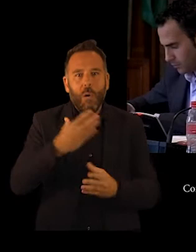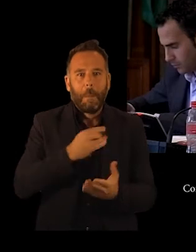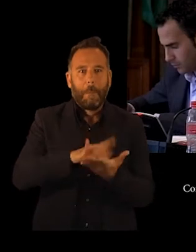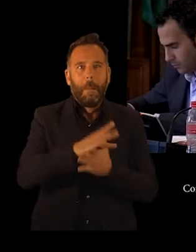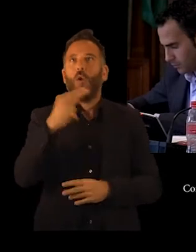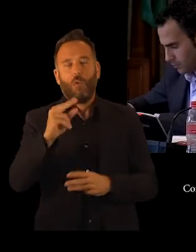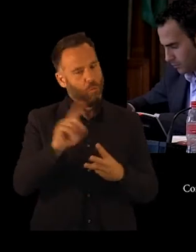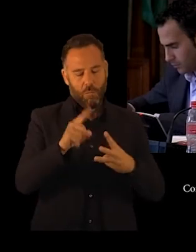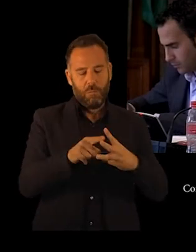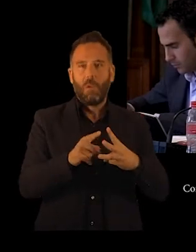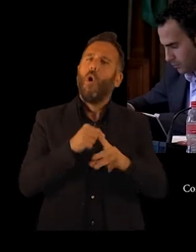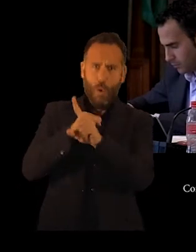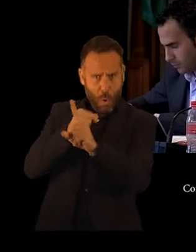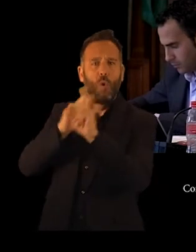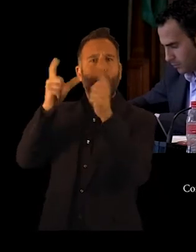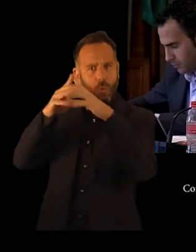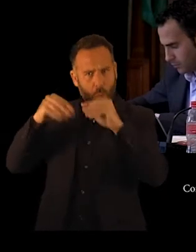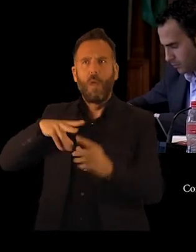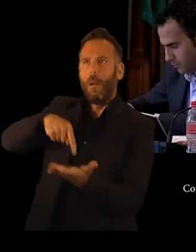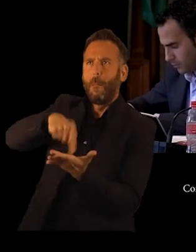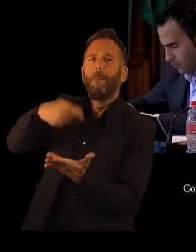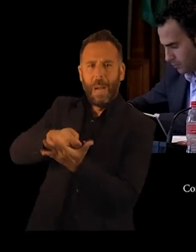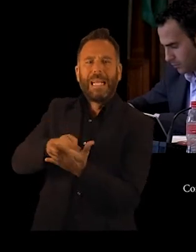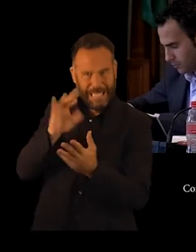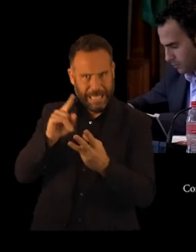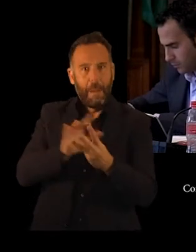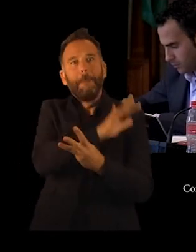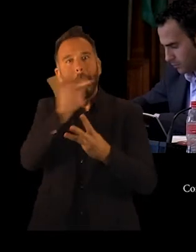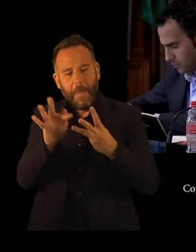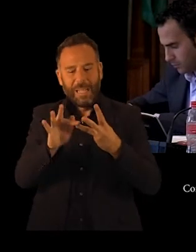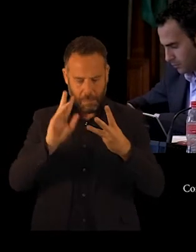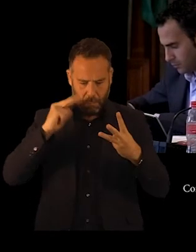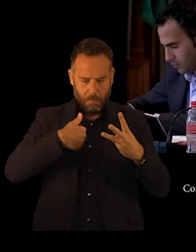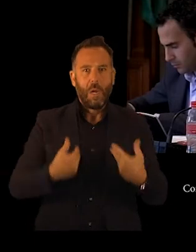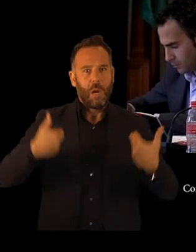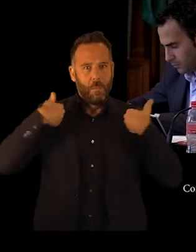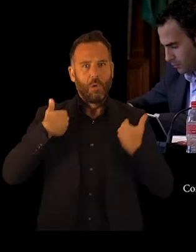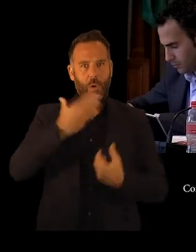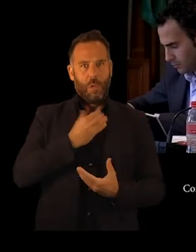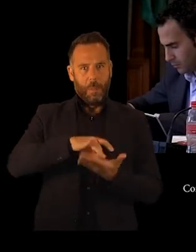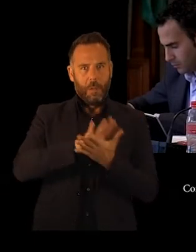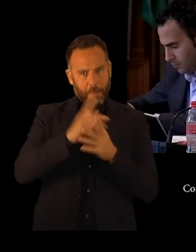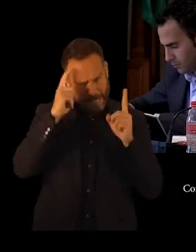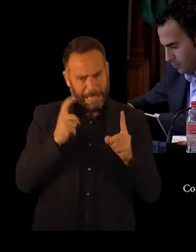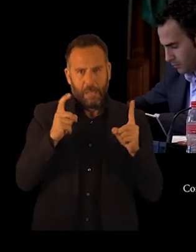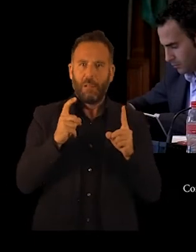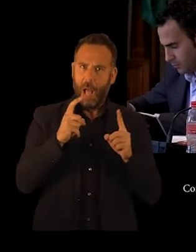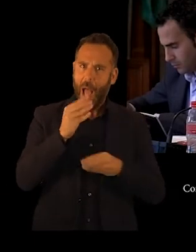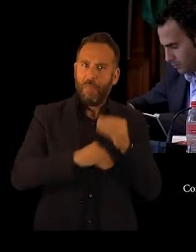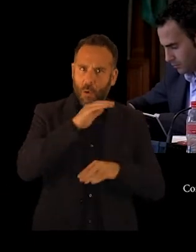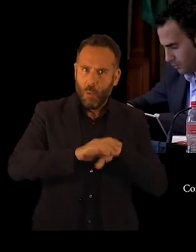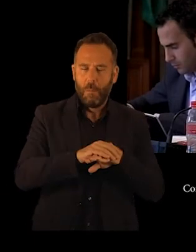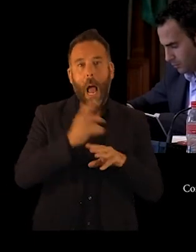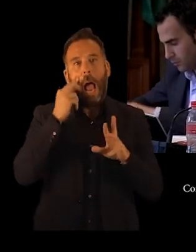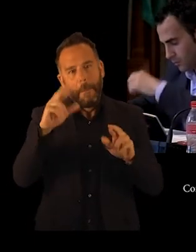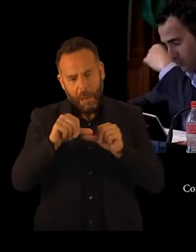exigirle a otras Administraciones que nos pague lo que nos deben, el hacer lo que nosotros podamos hacer por este tema. Por tanto, esperemos que ya de